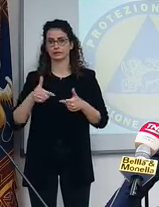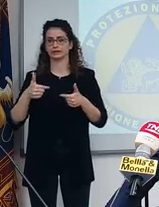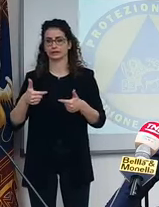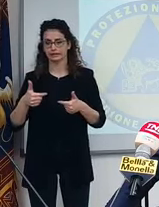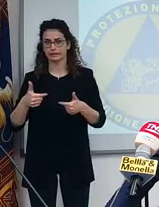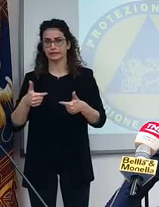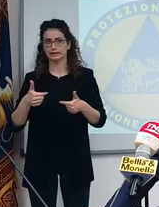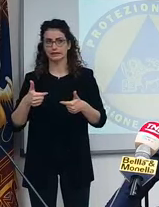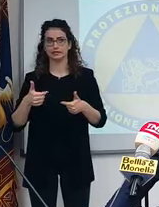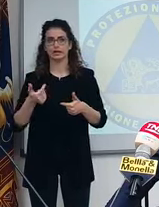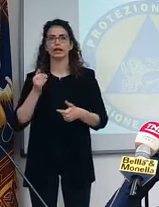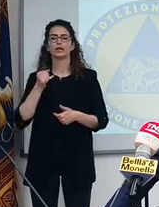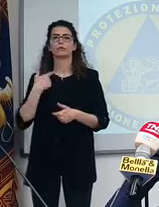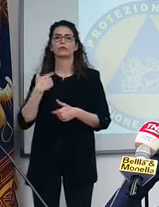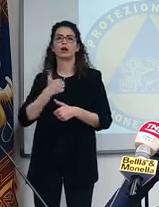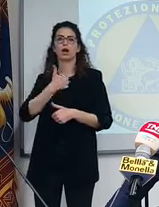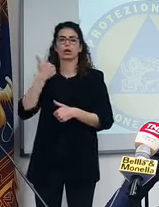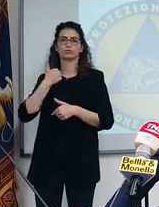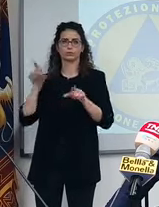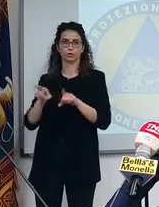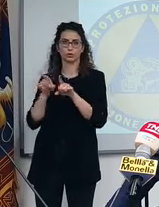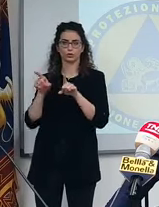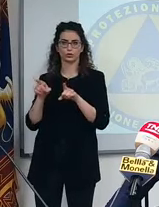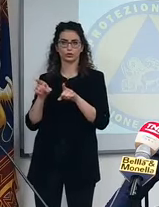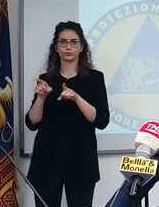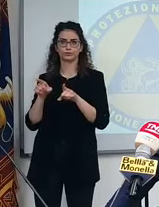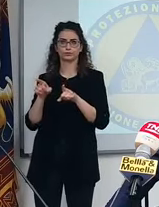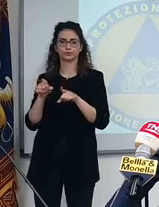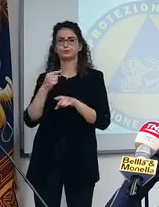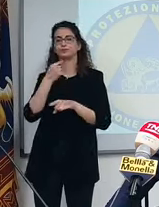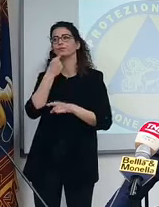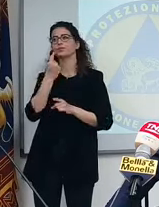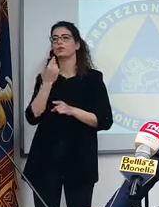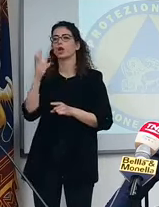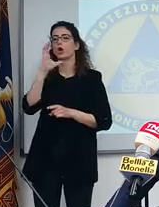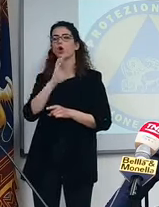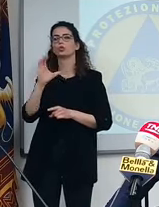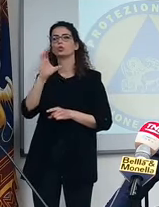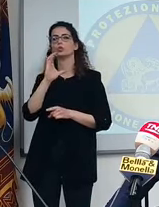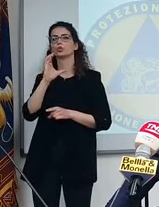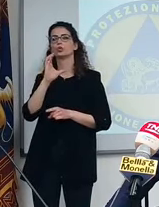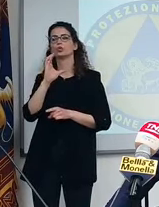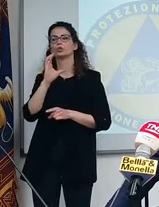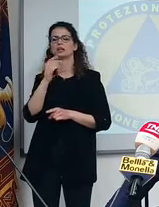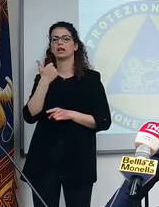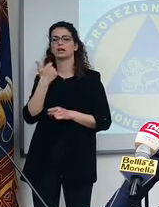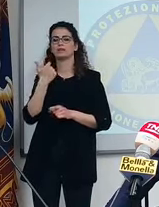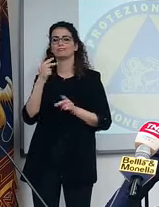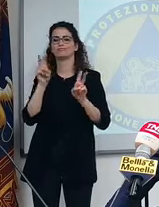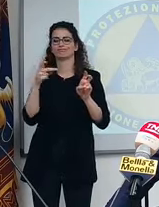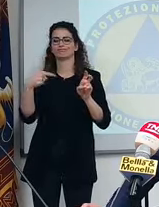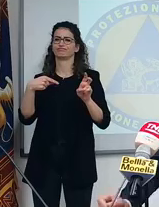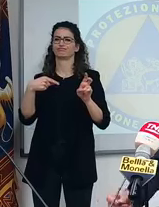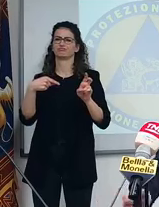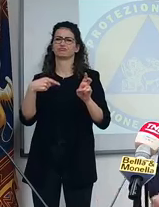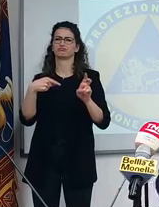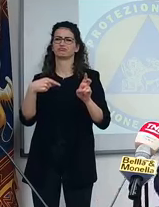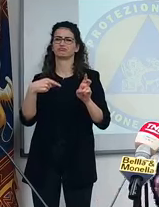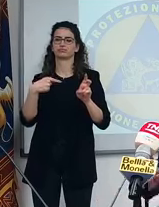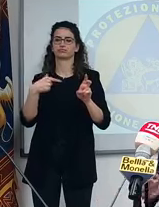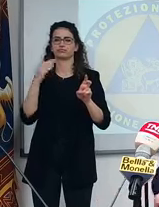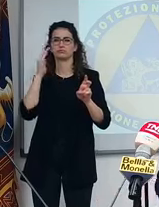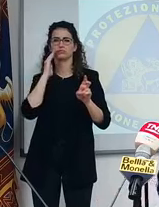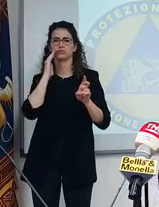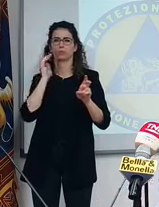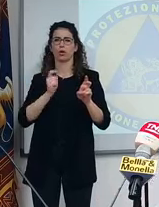Ah sì, questo era accaduto anche l'anno scorso. Diciamo che il turista magari è meno attento a questo aspetto, lo è molto di più a fatti pratici,